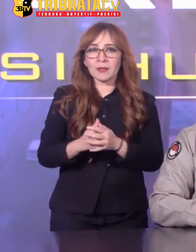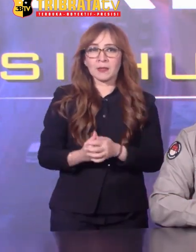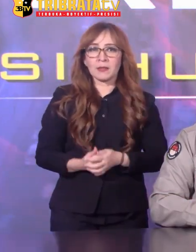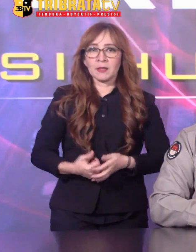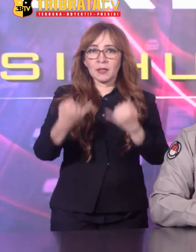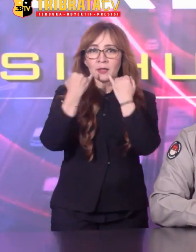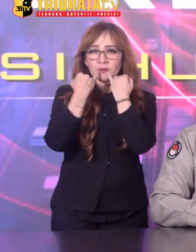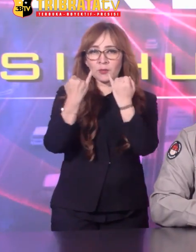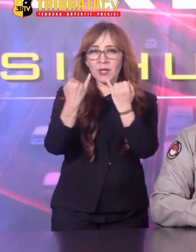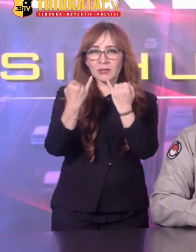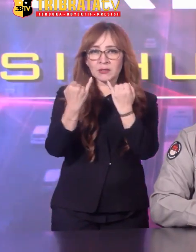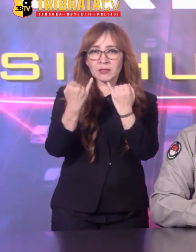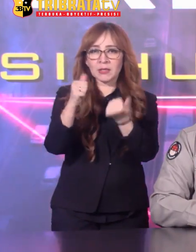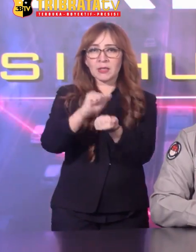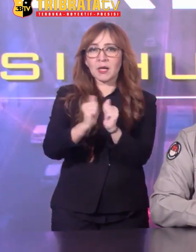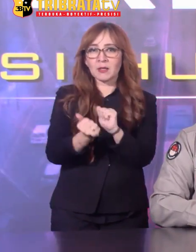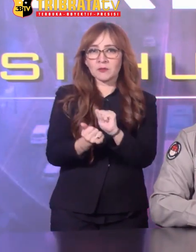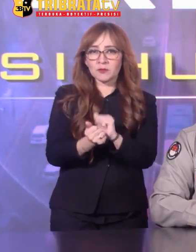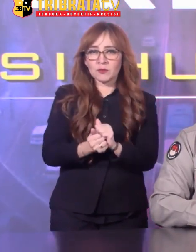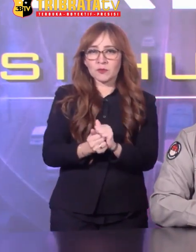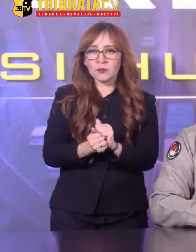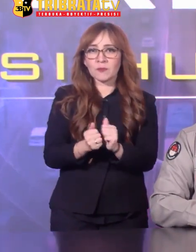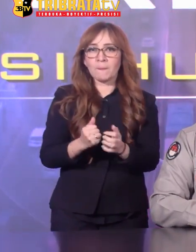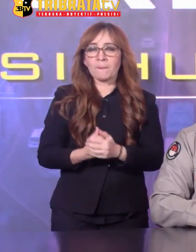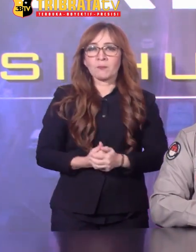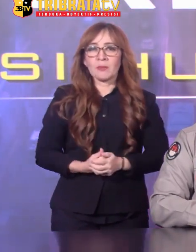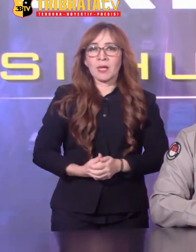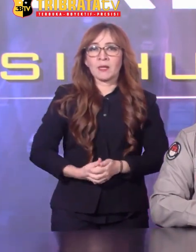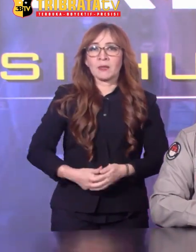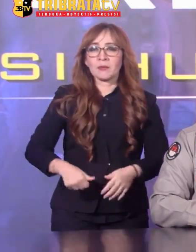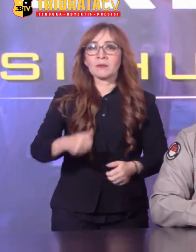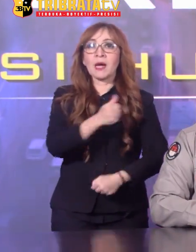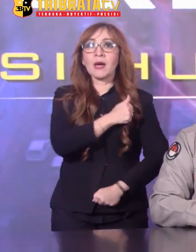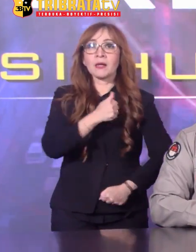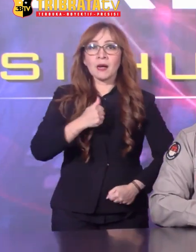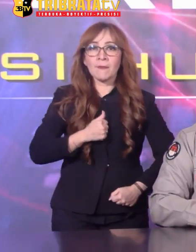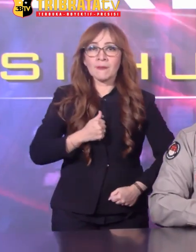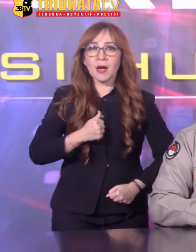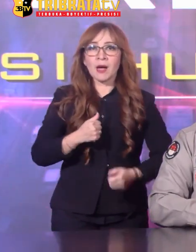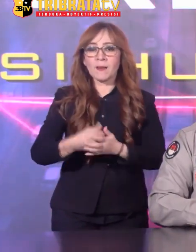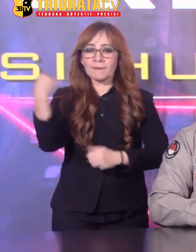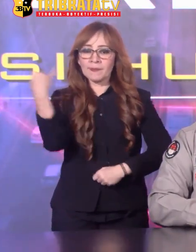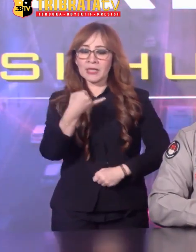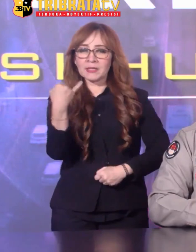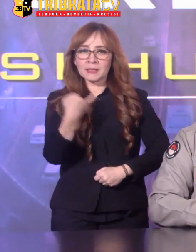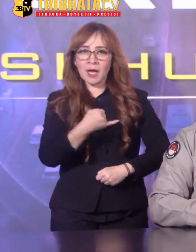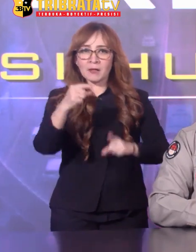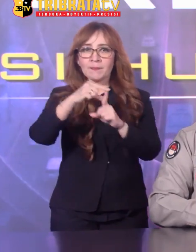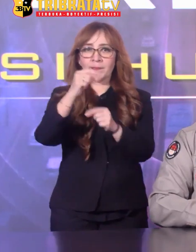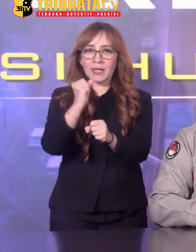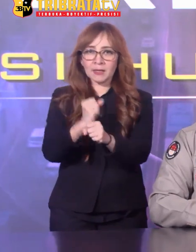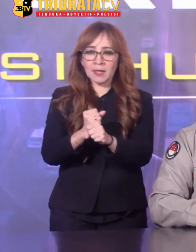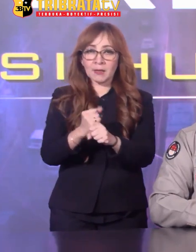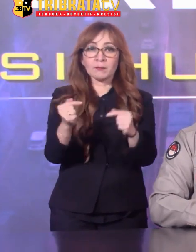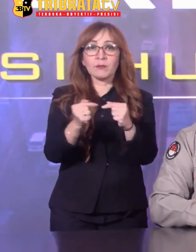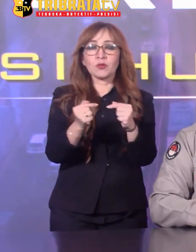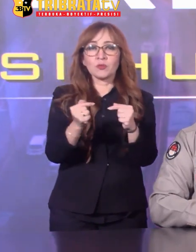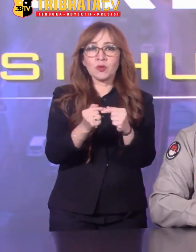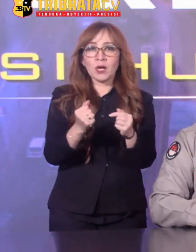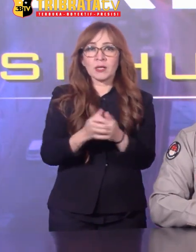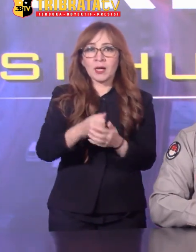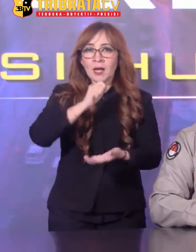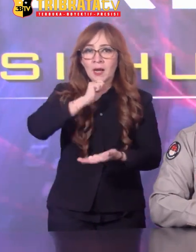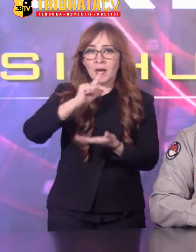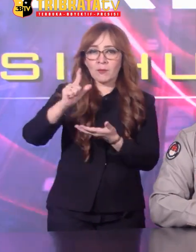Terkait kasus penistaan agama oleh Saudara PG Terkait laporan polisi terhadap